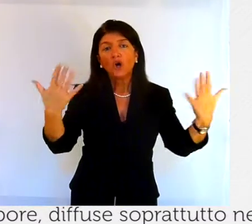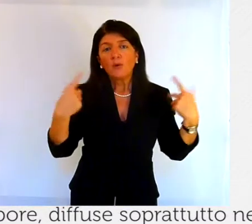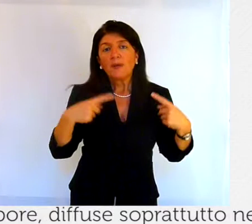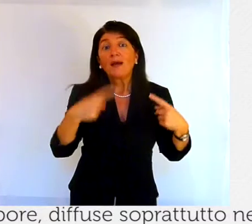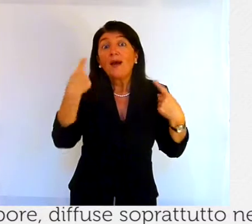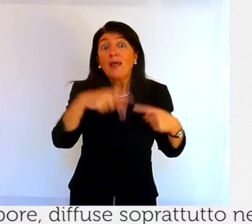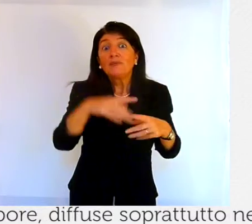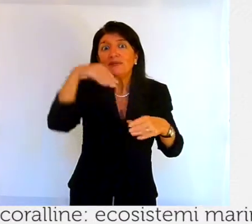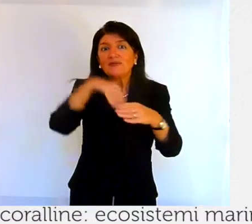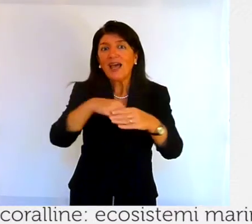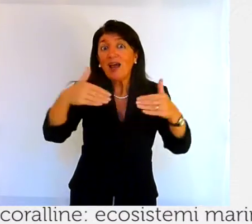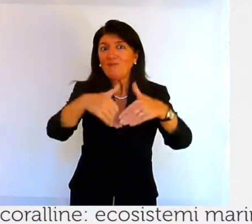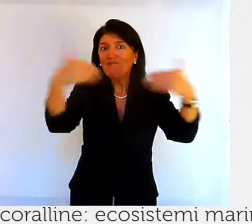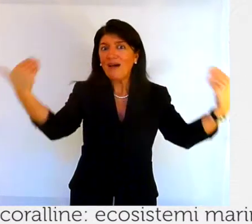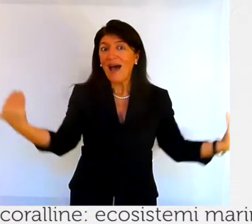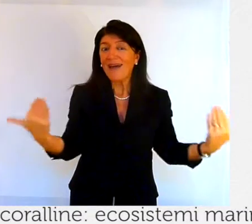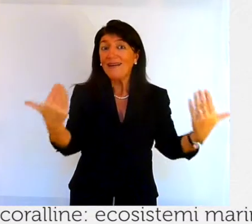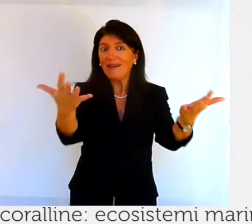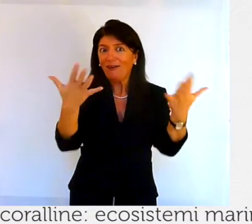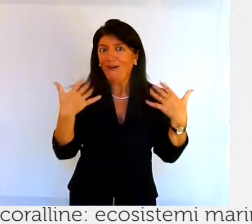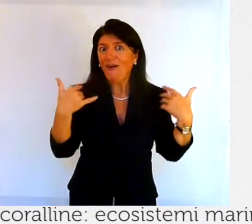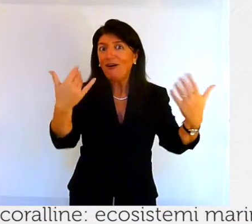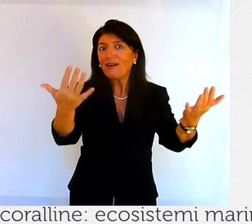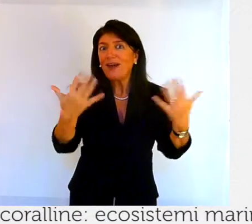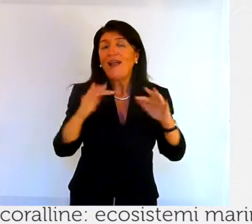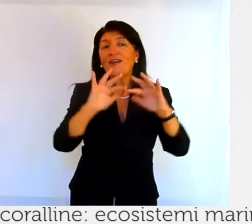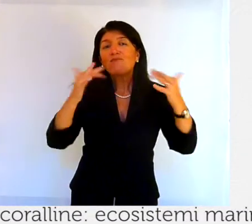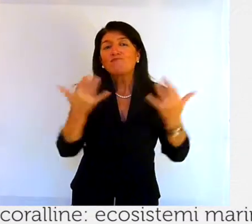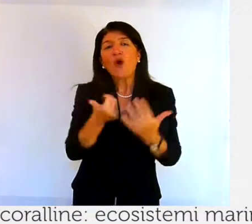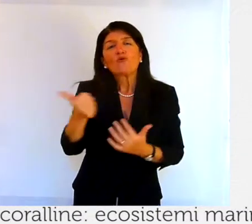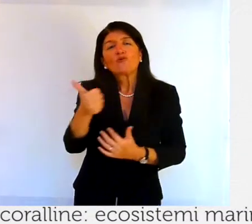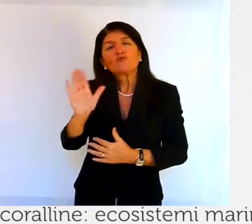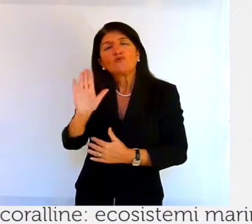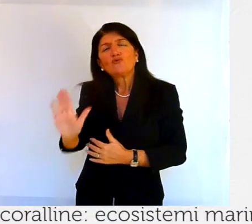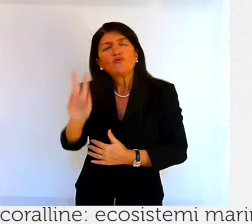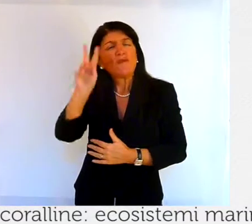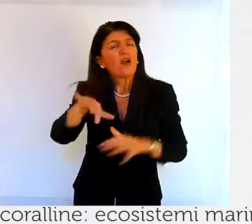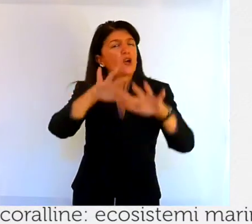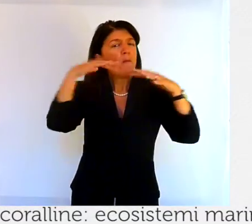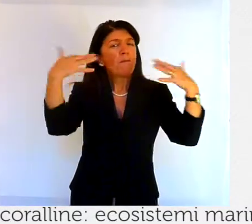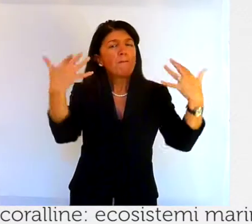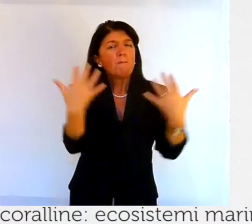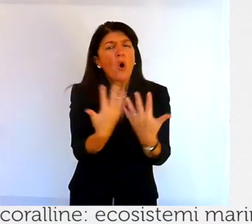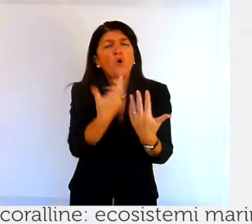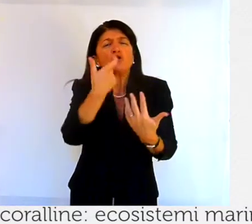barriere coralline ecosistemi marini unici al mondo per la loro ricca biodiversità